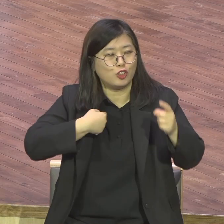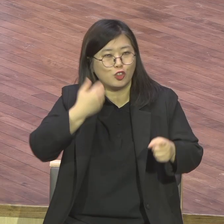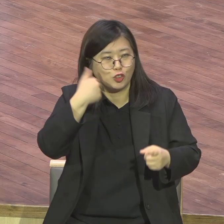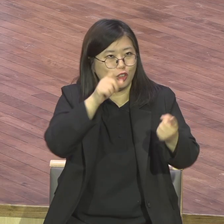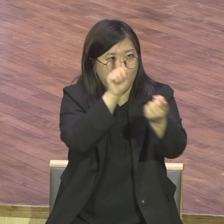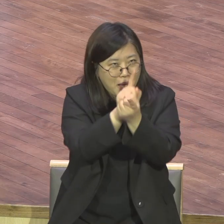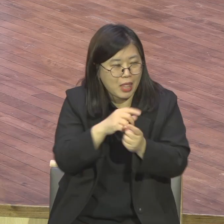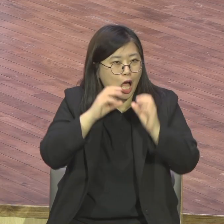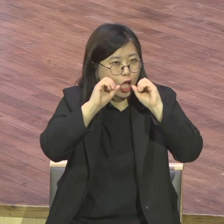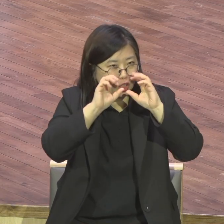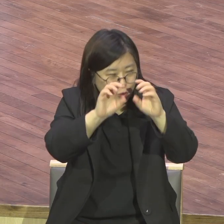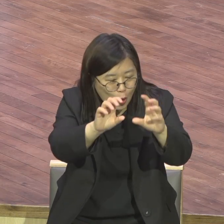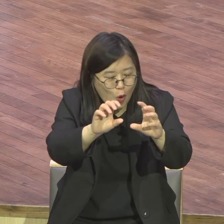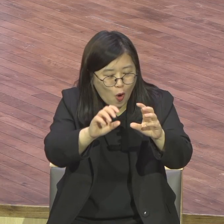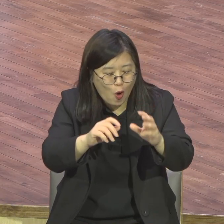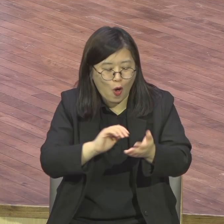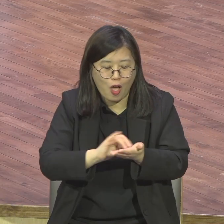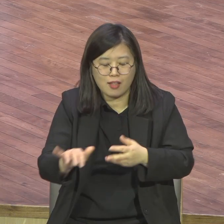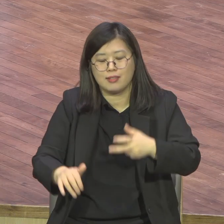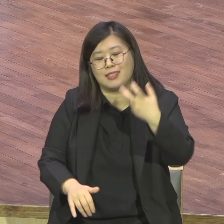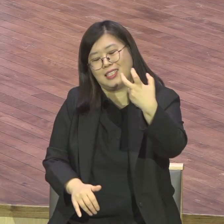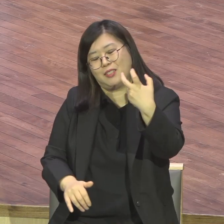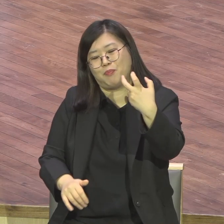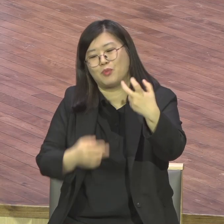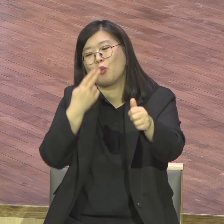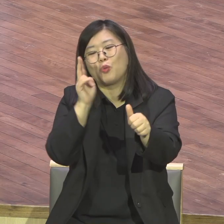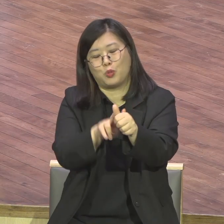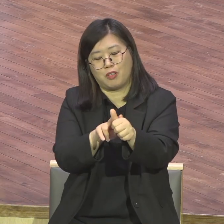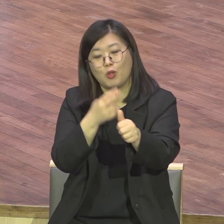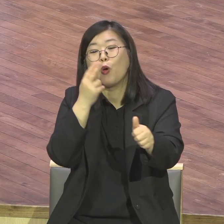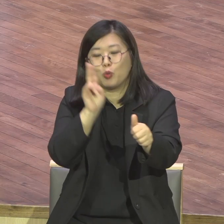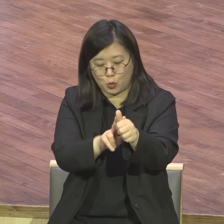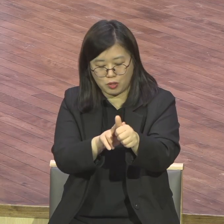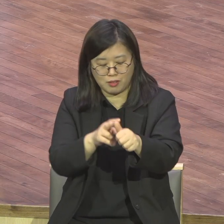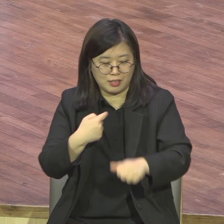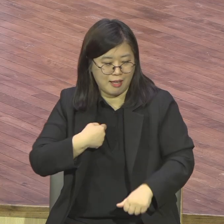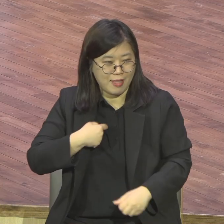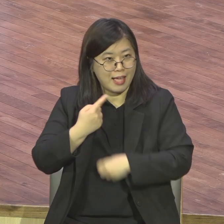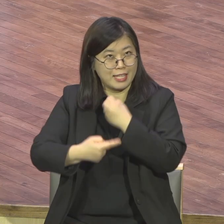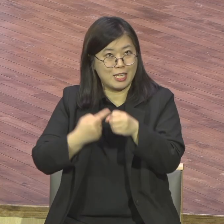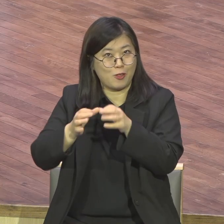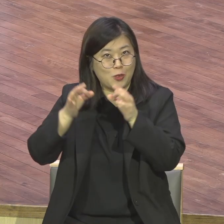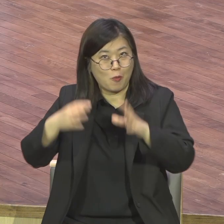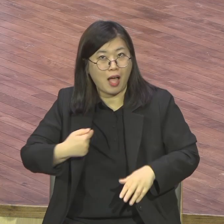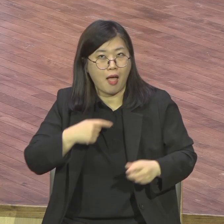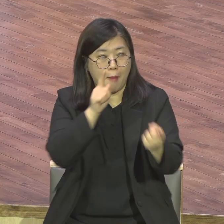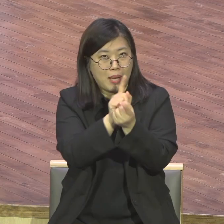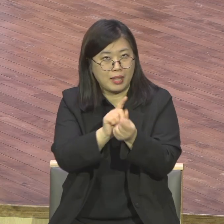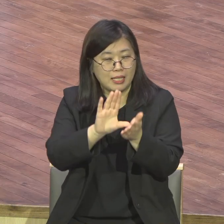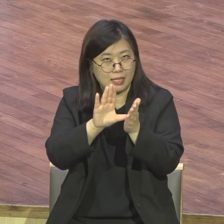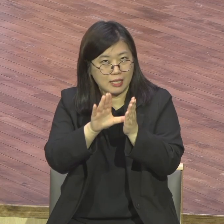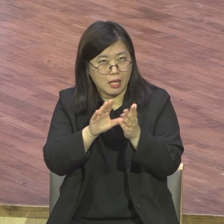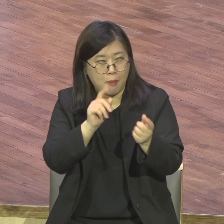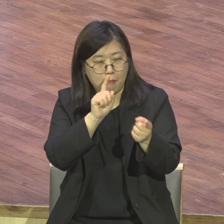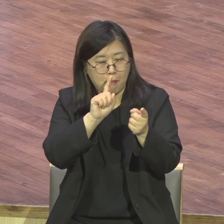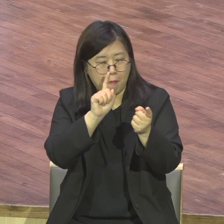부르고 뭐 전도자 이름 왜 부른 줄 아세요 하나님이 들으시라고 물론 안 불러도 아시겠지만은 하나님 앞에